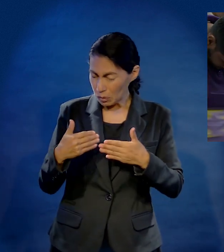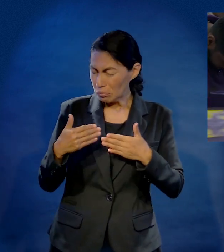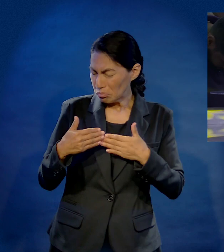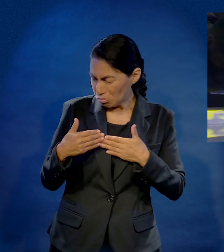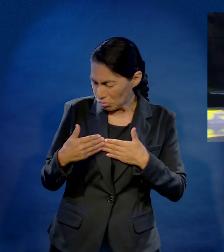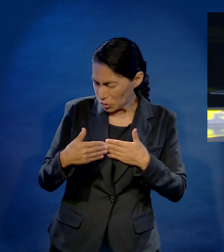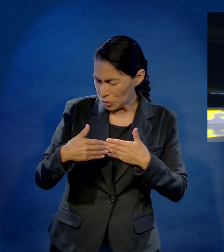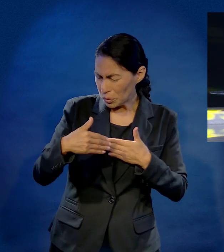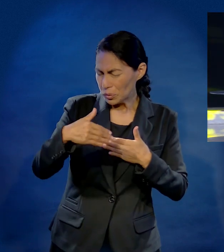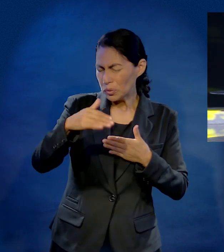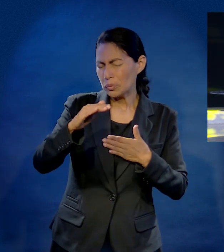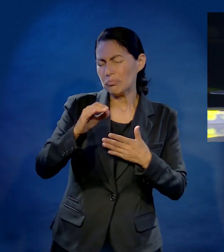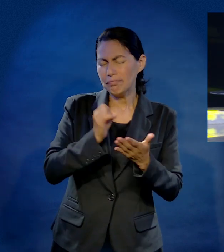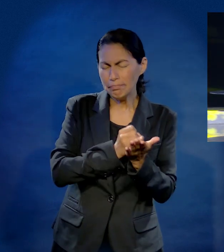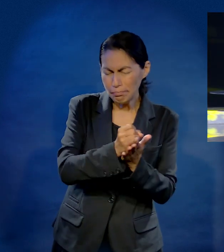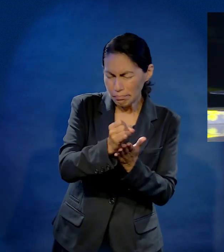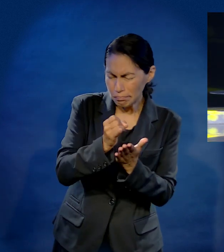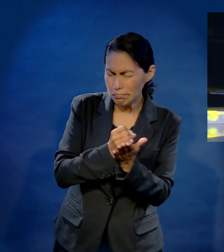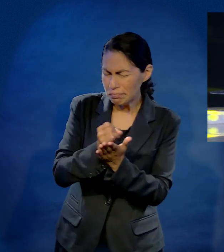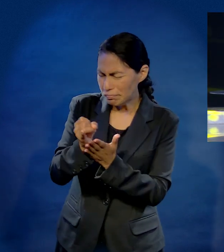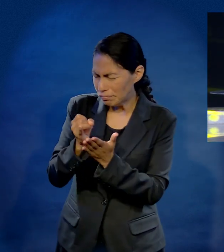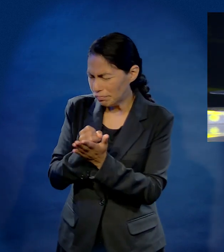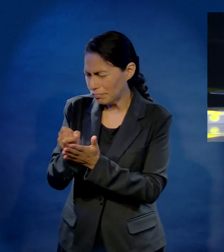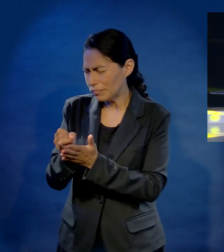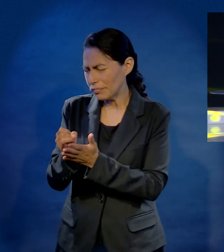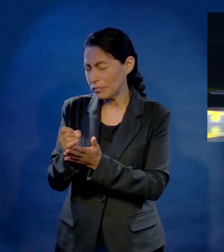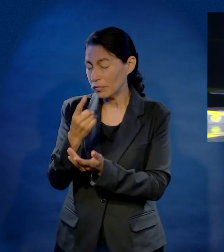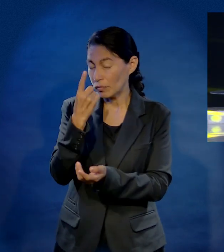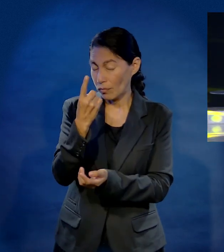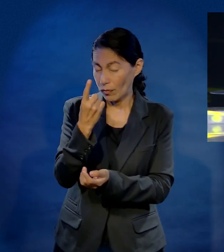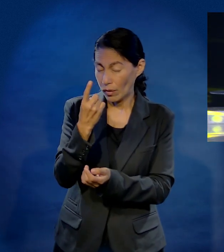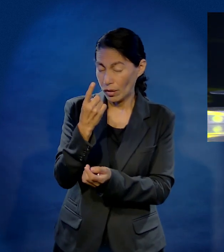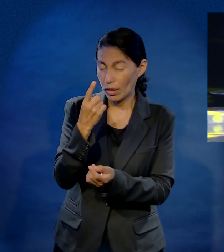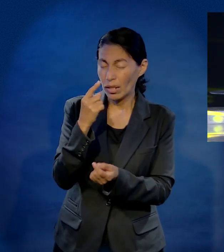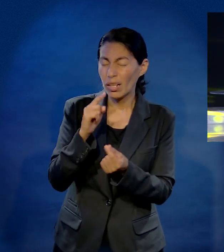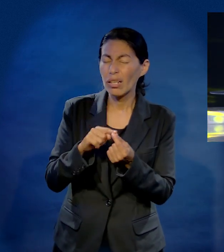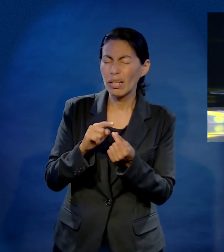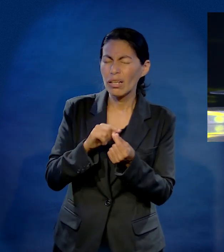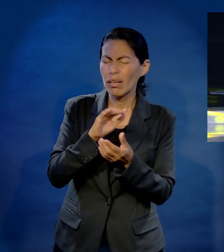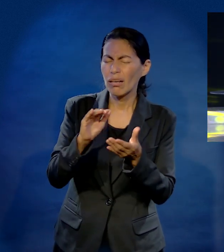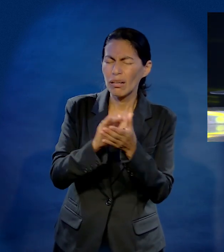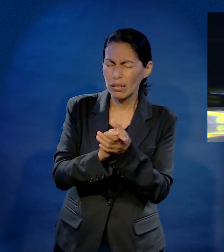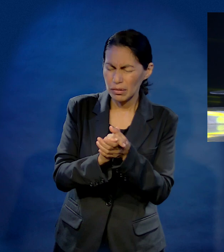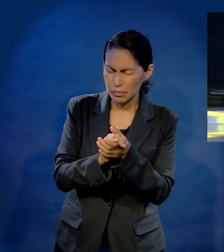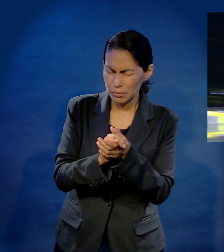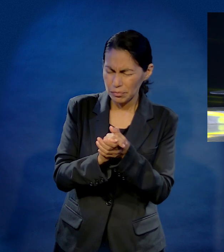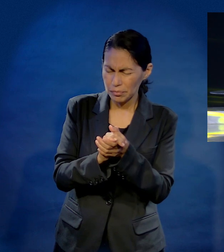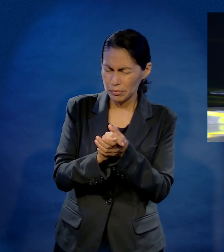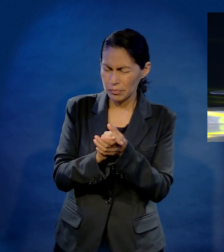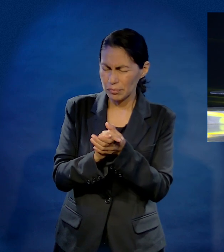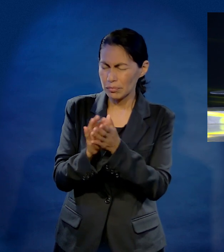ellos estarán tomando decisiones importantes, muy importantes, entre ellas, con quién van a pasar el resto de su vida.